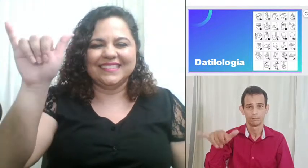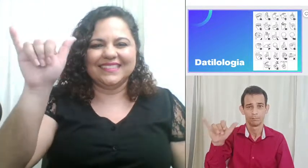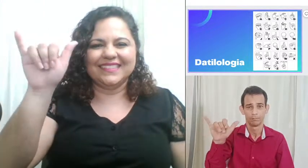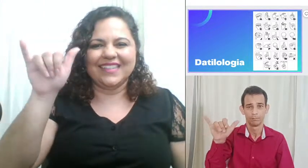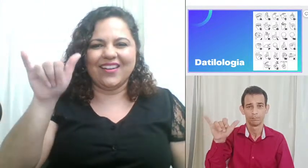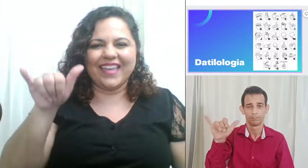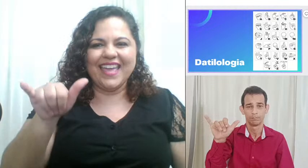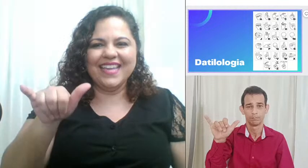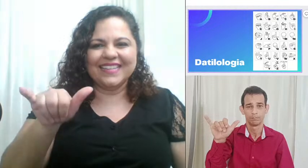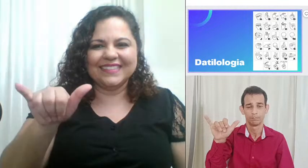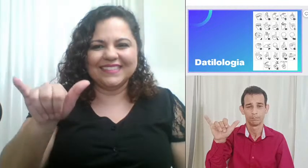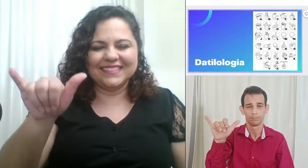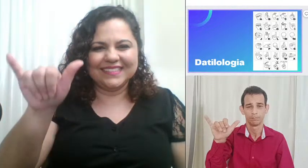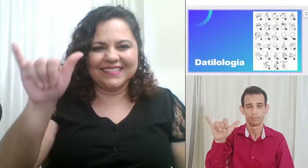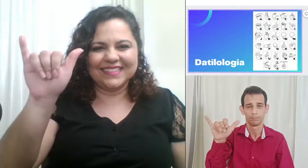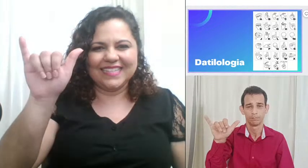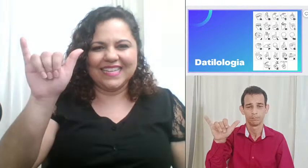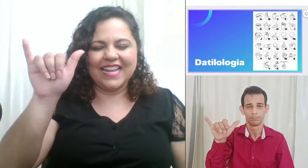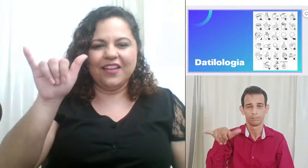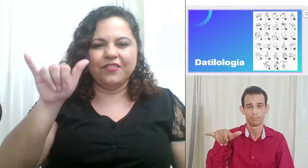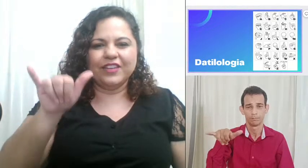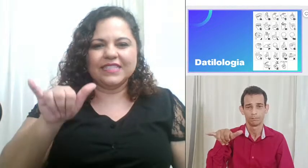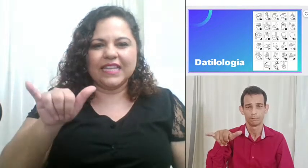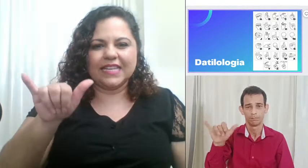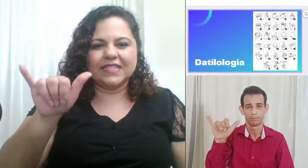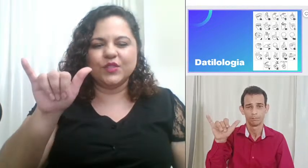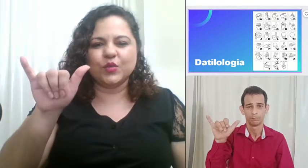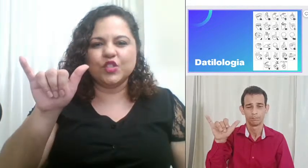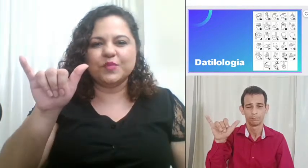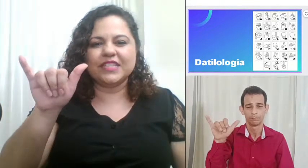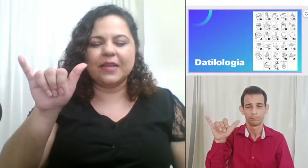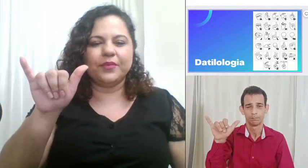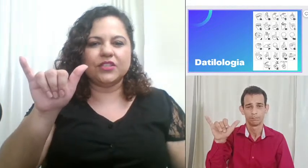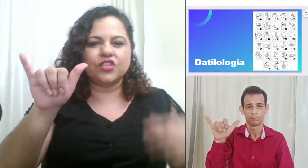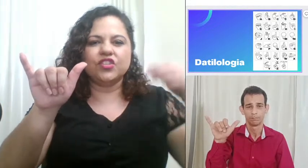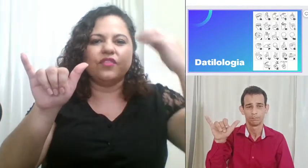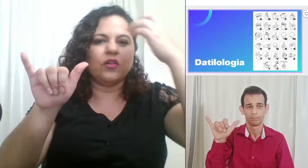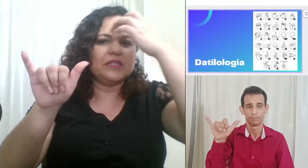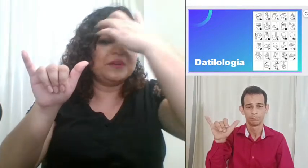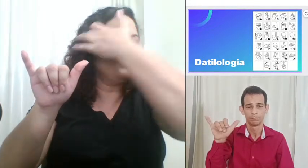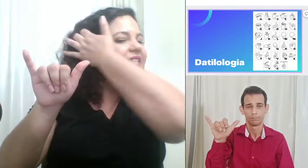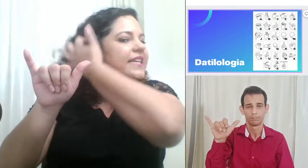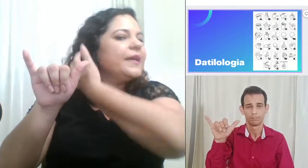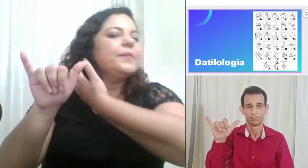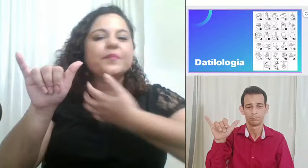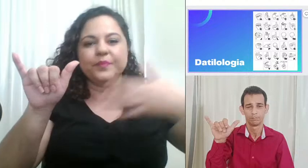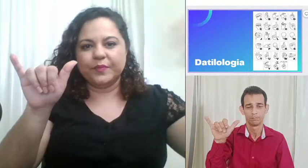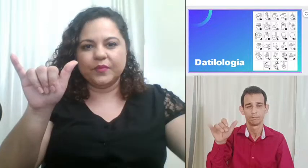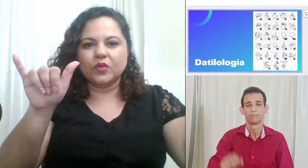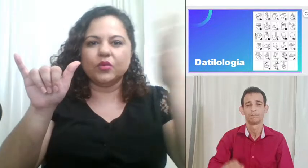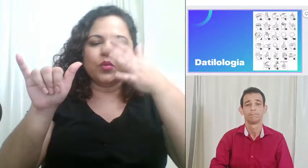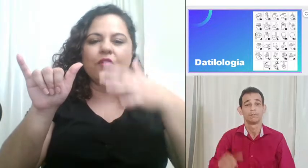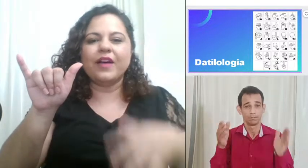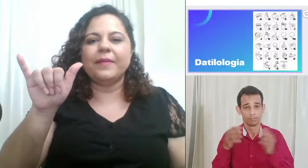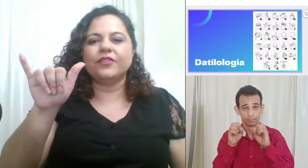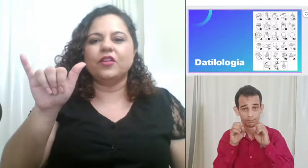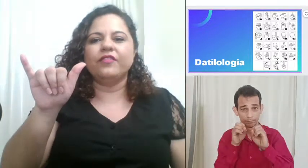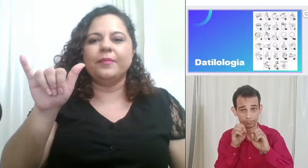ok vou ensinar esses últimos e depois a gente volta para fazer todo o alfabeto novamente